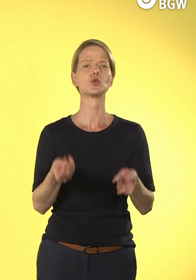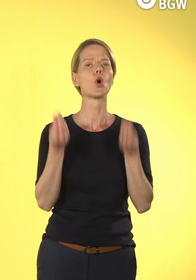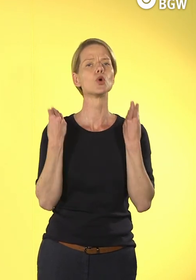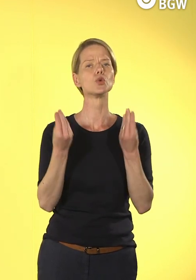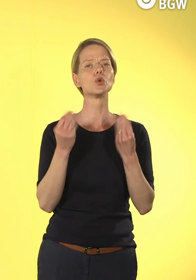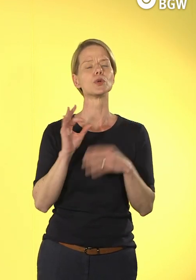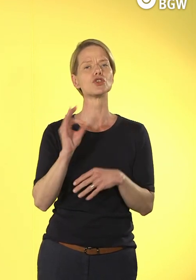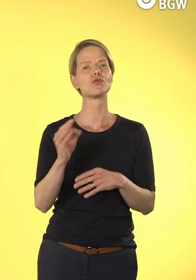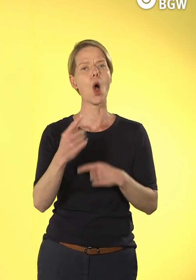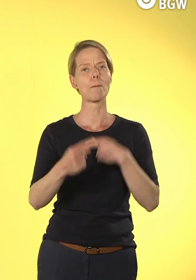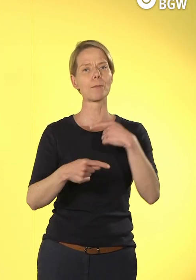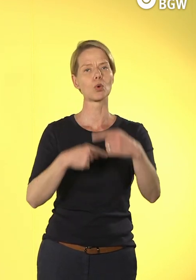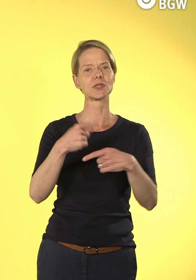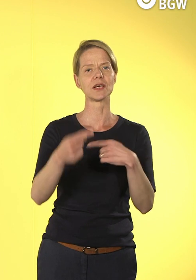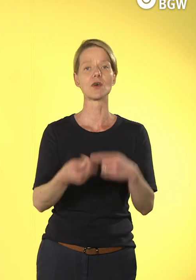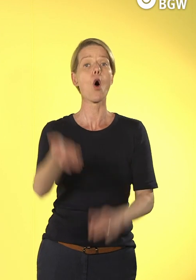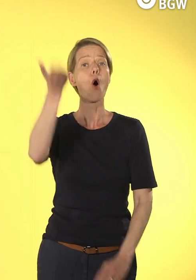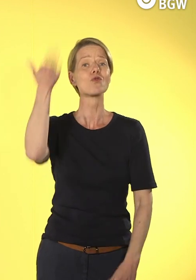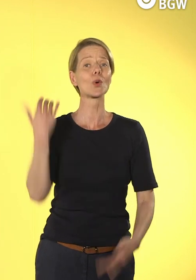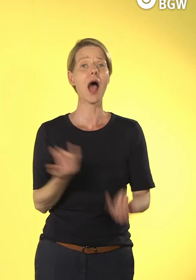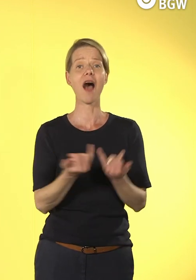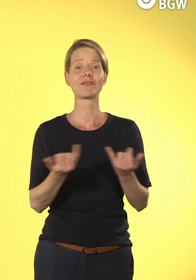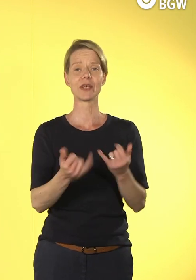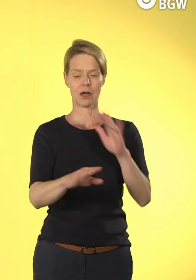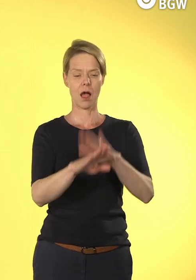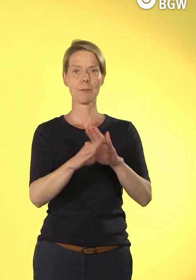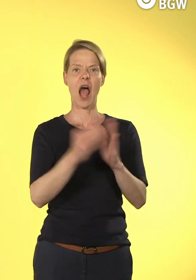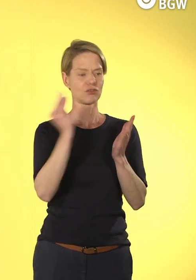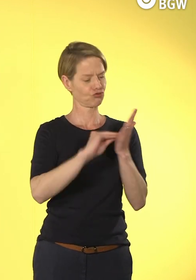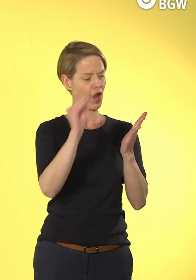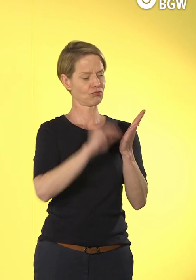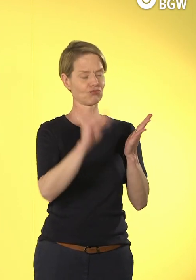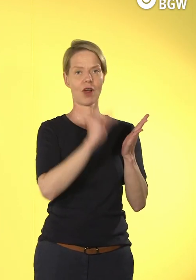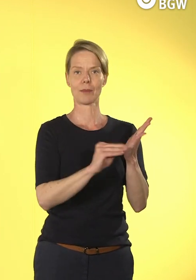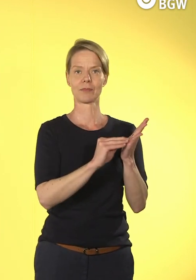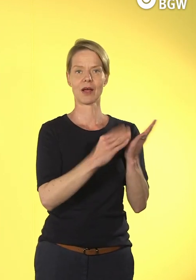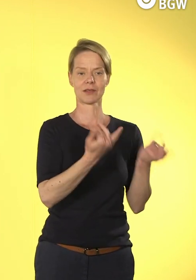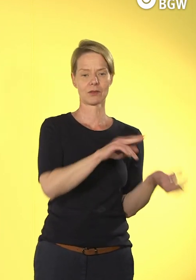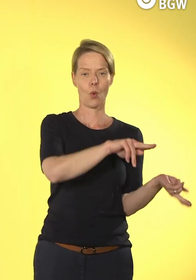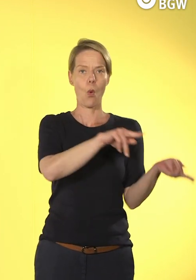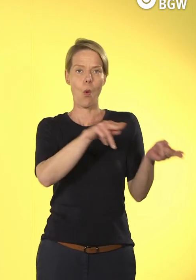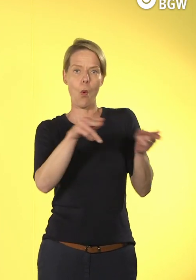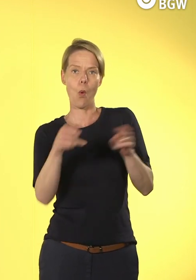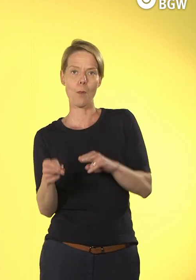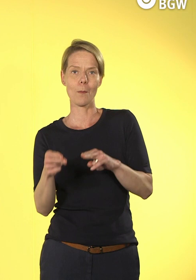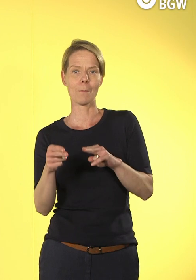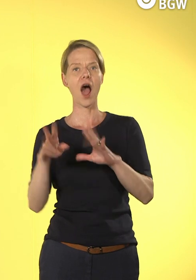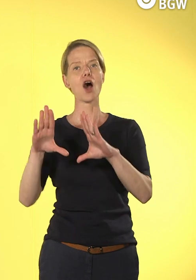dass zum Beispiel nicht mehr händisch dokumentiert wird, sondern eine Software angeschafft wird, über die es dann gemacht wird. Also so